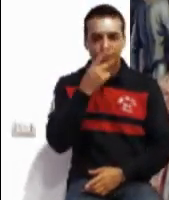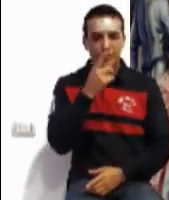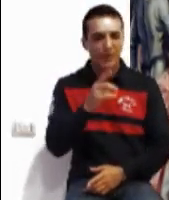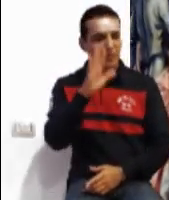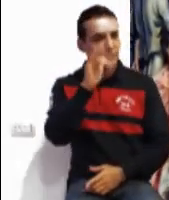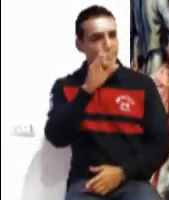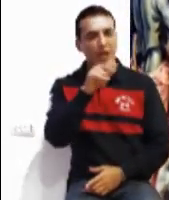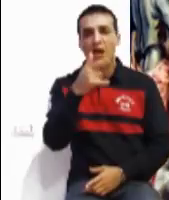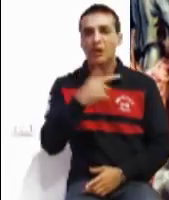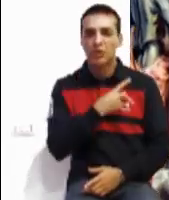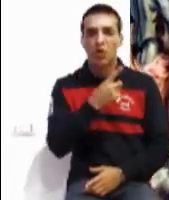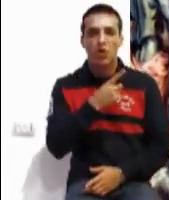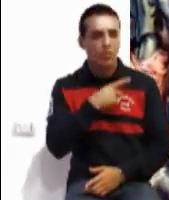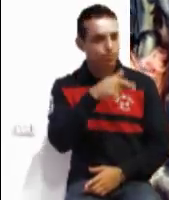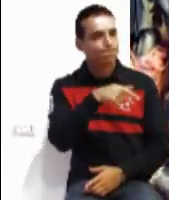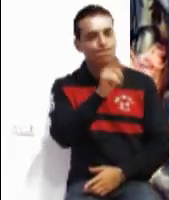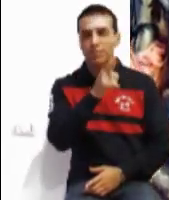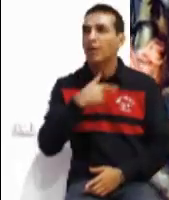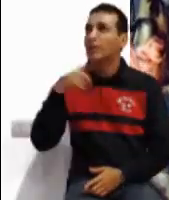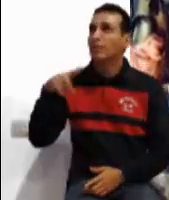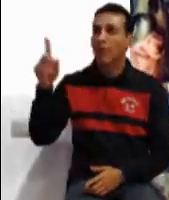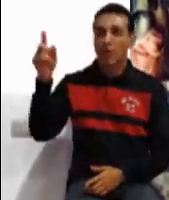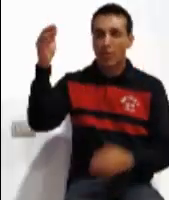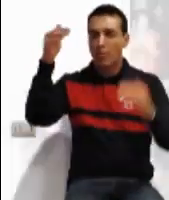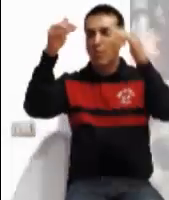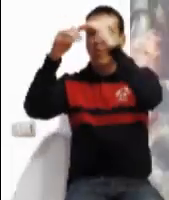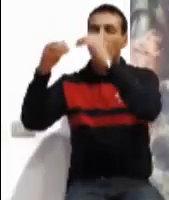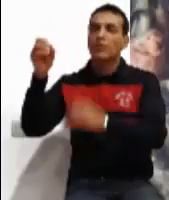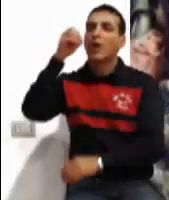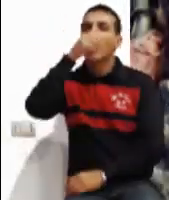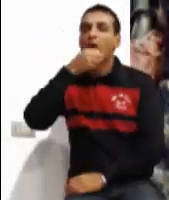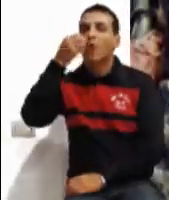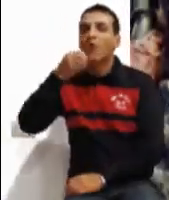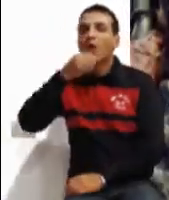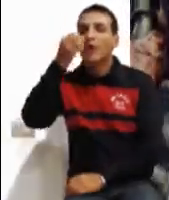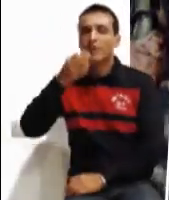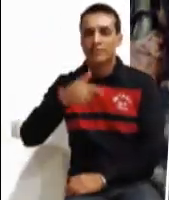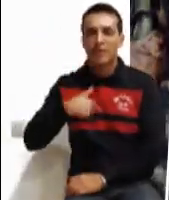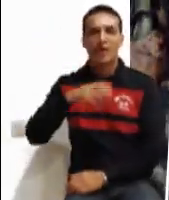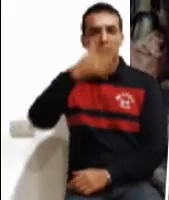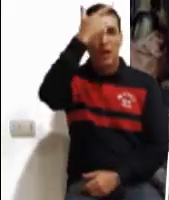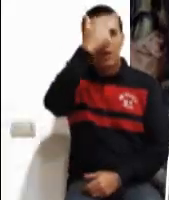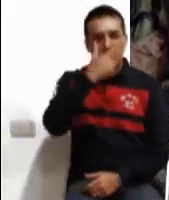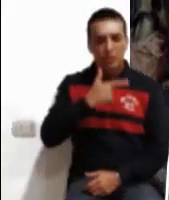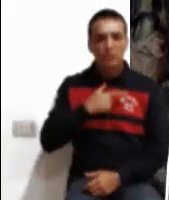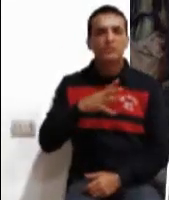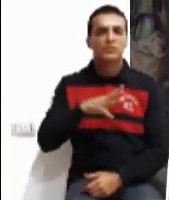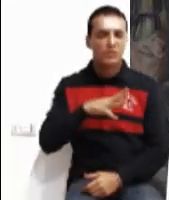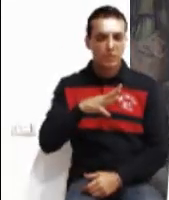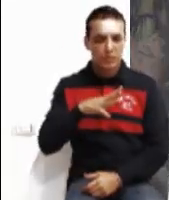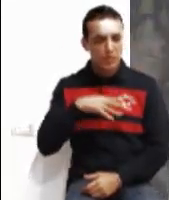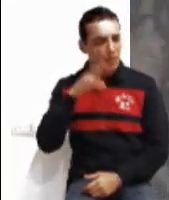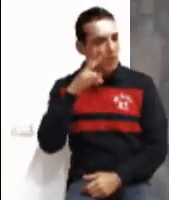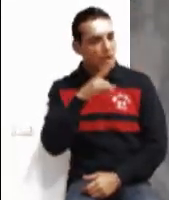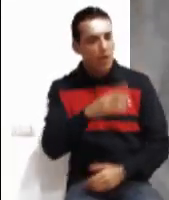retiró al monte a orar Entrada la noche, la barca estaba en medio del lago y Jesús solo en tierra